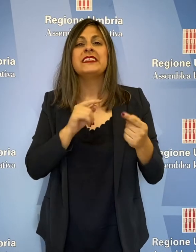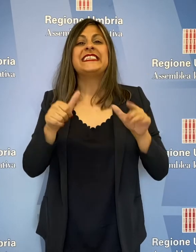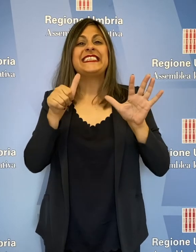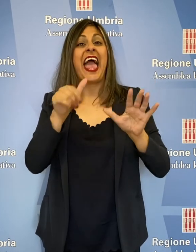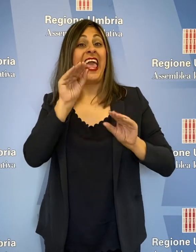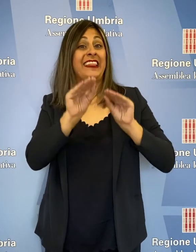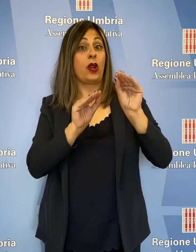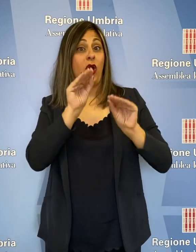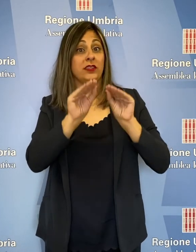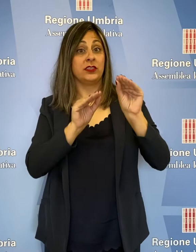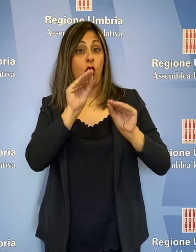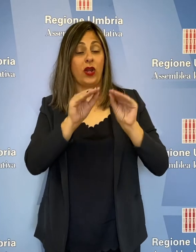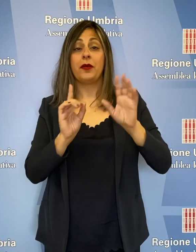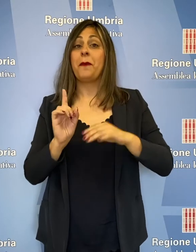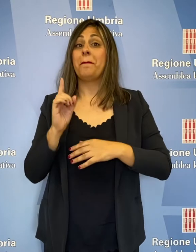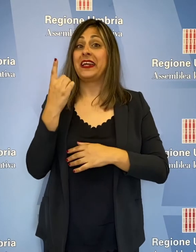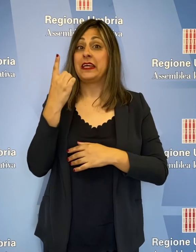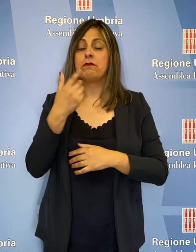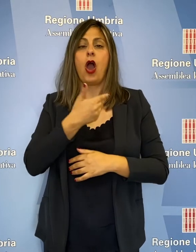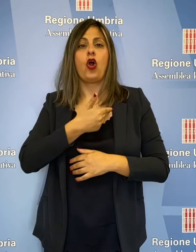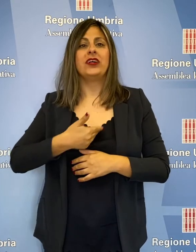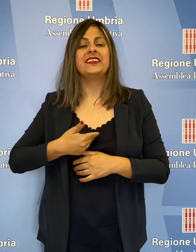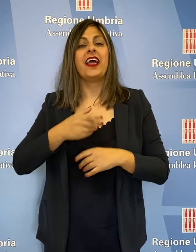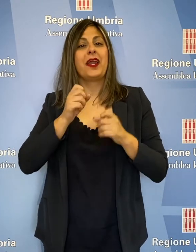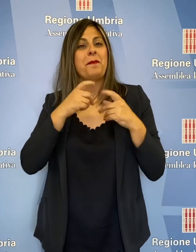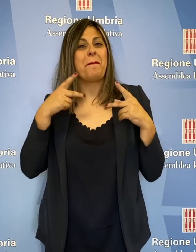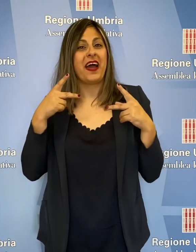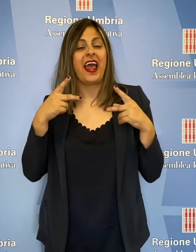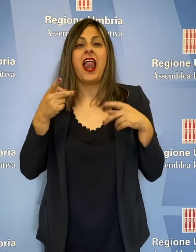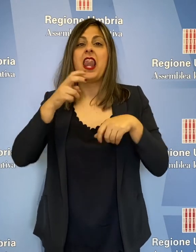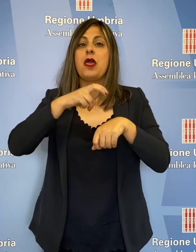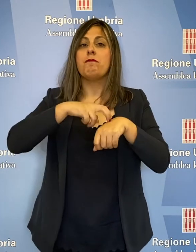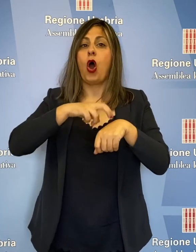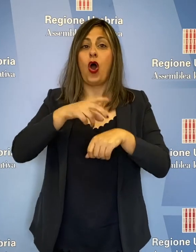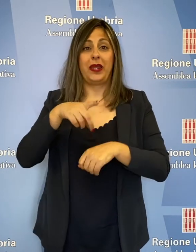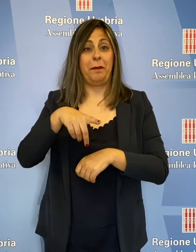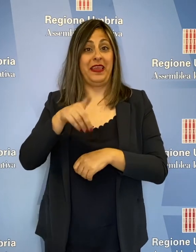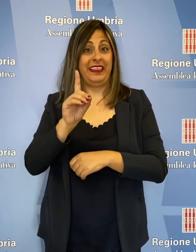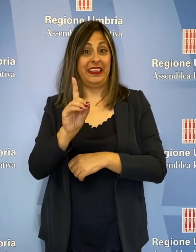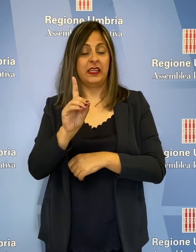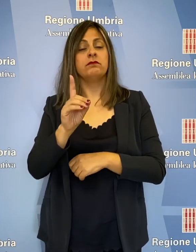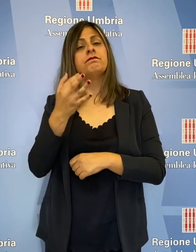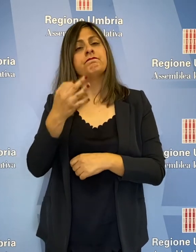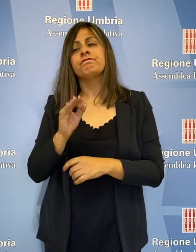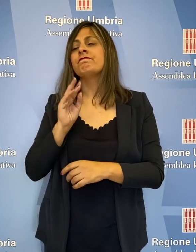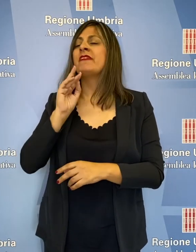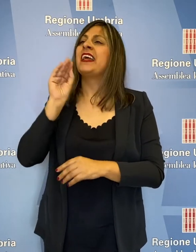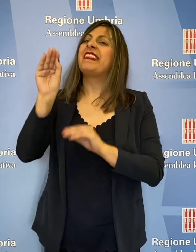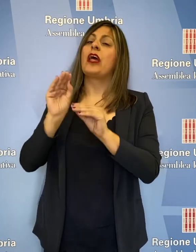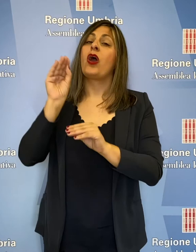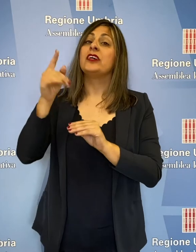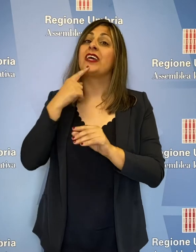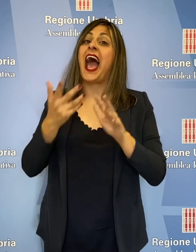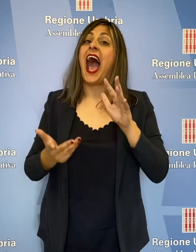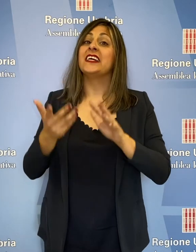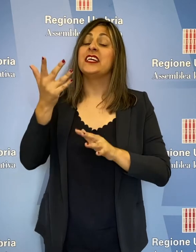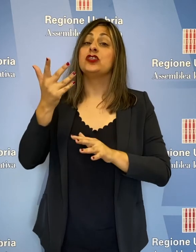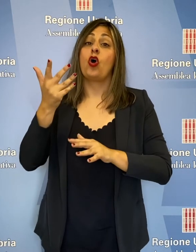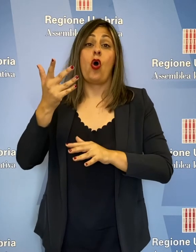interrogazioni. Nella prima i consiglieri Fabio Paparelli e Tommaso Bori del PD hanno rivolto un'interrogazione all'assessore alla sanità Luca